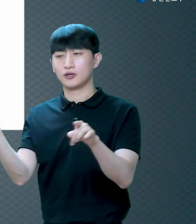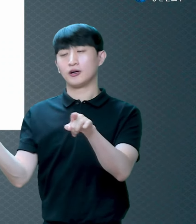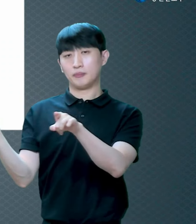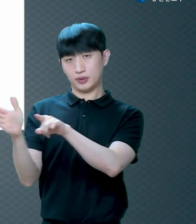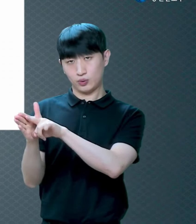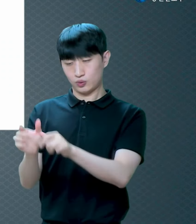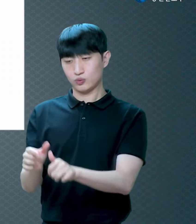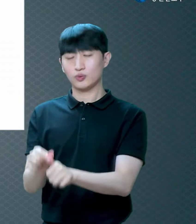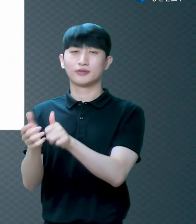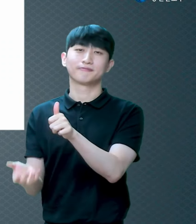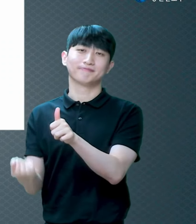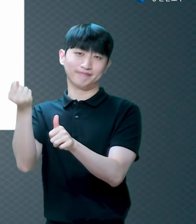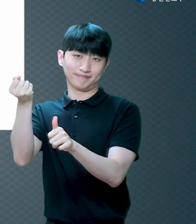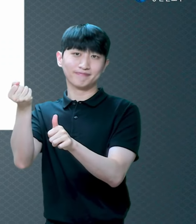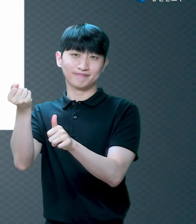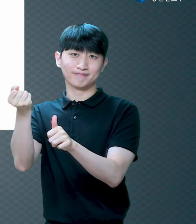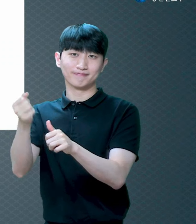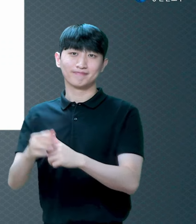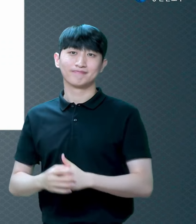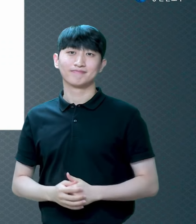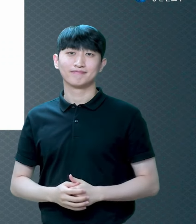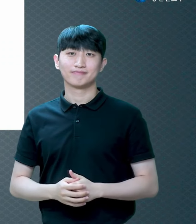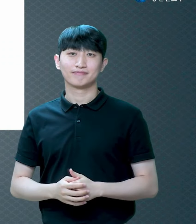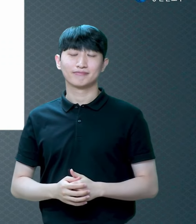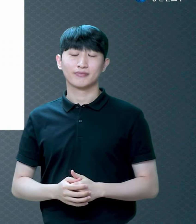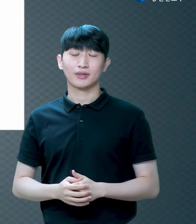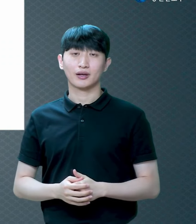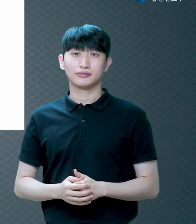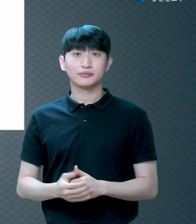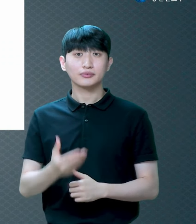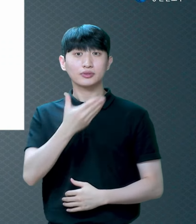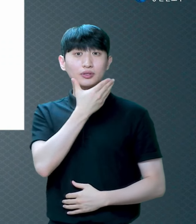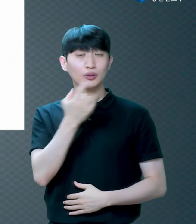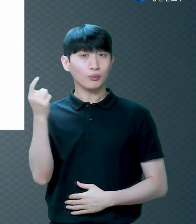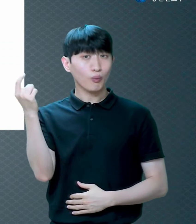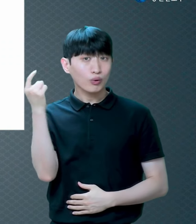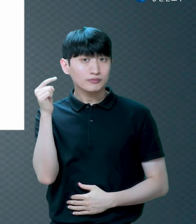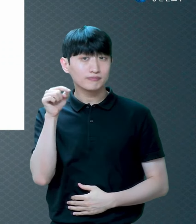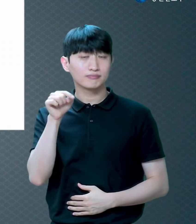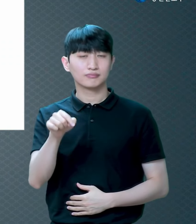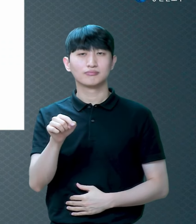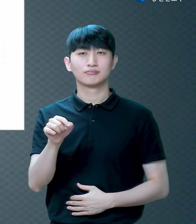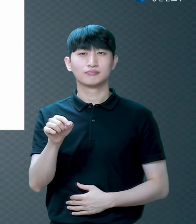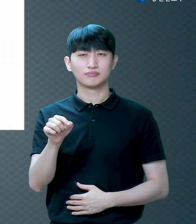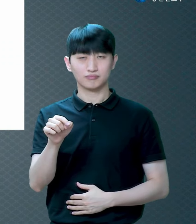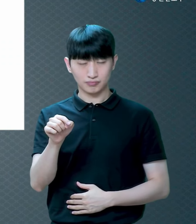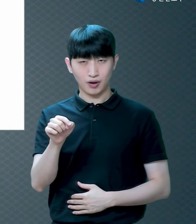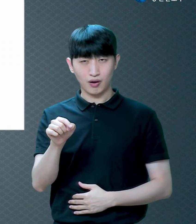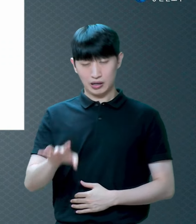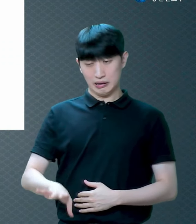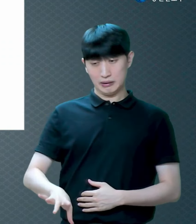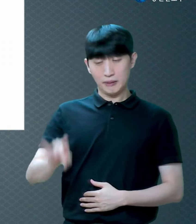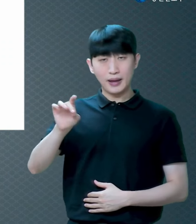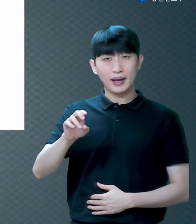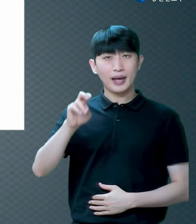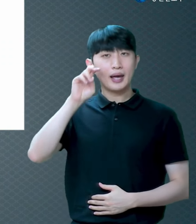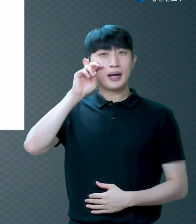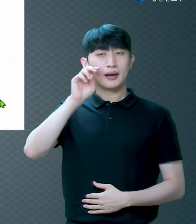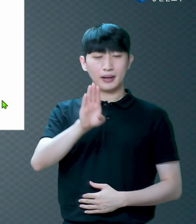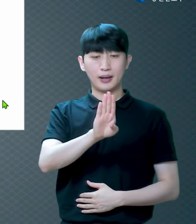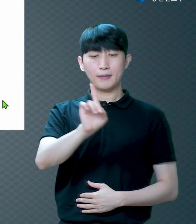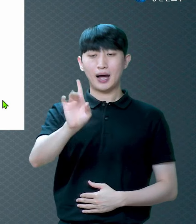그러면 이 보금이라고 하는 것이 어떻게 바울사도에게 전해졌냐